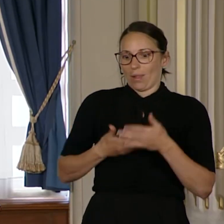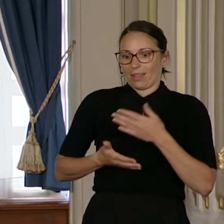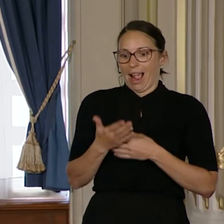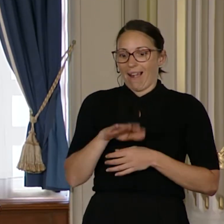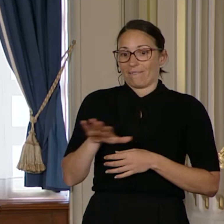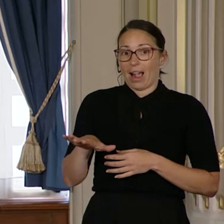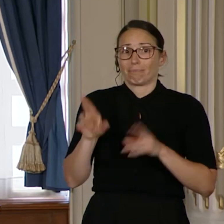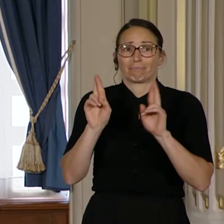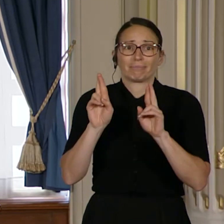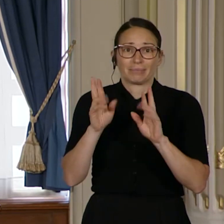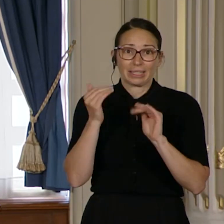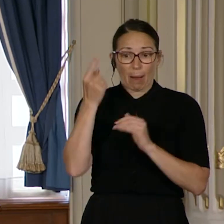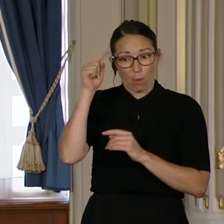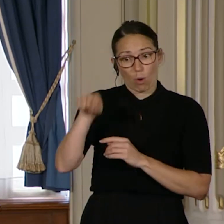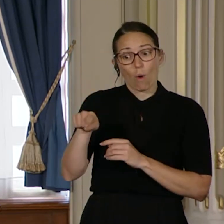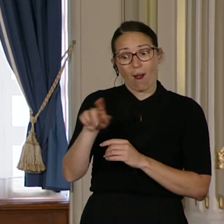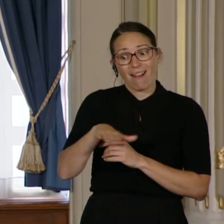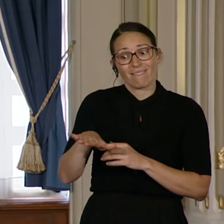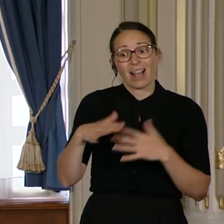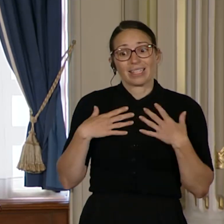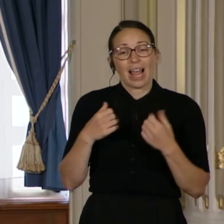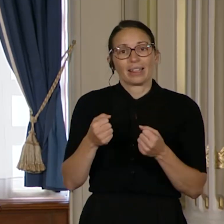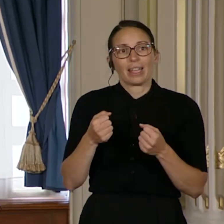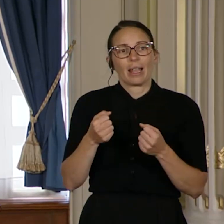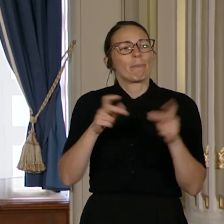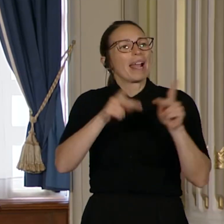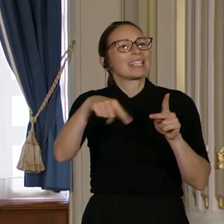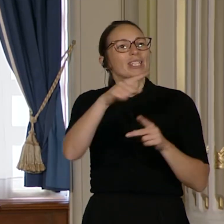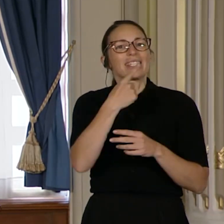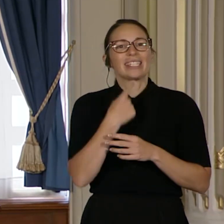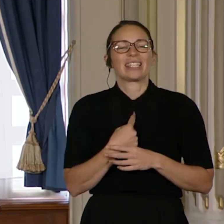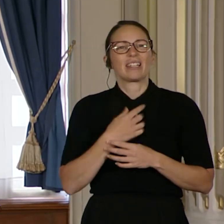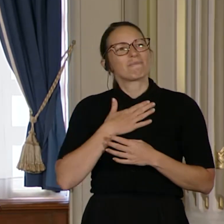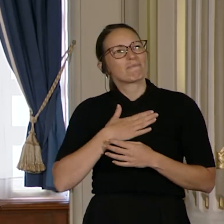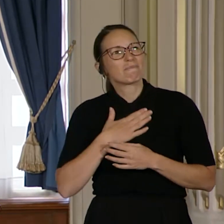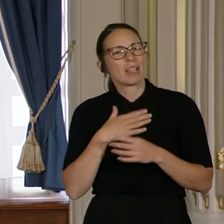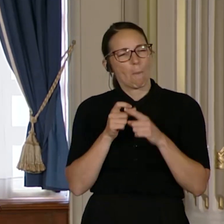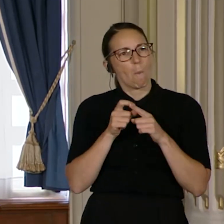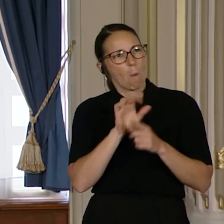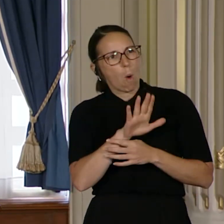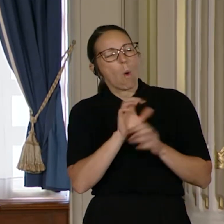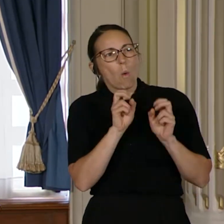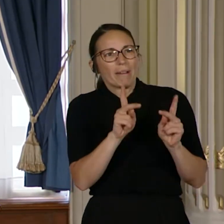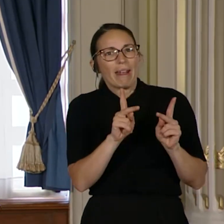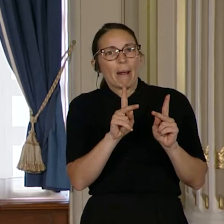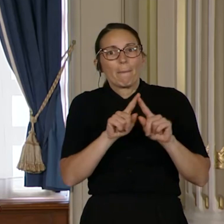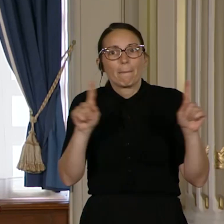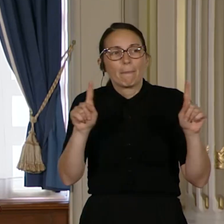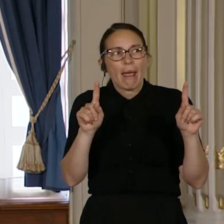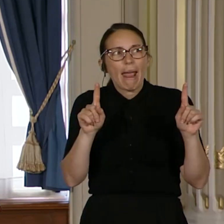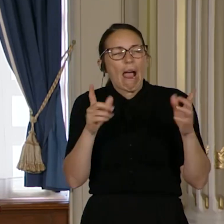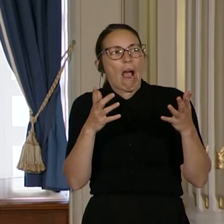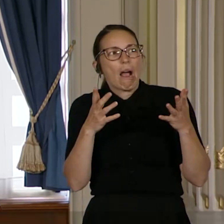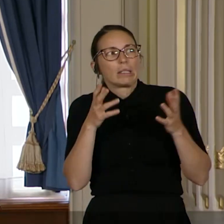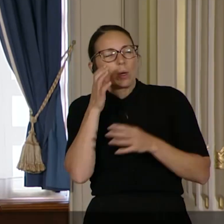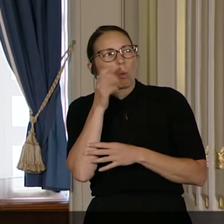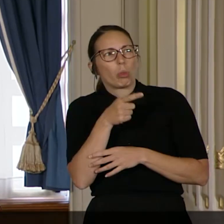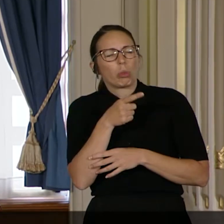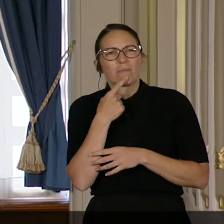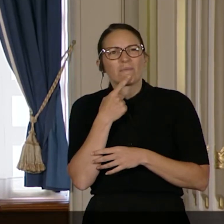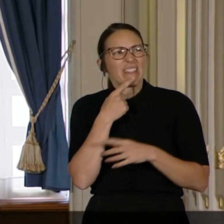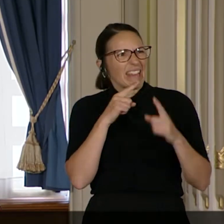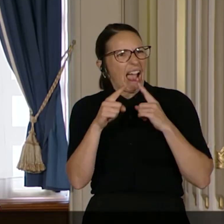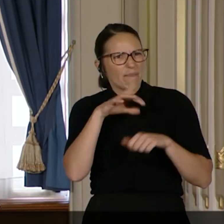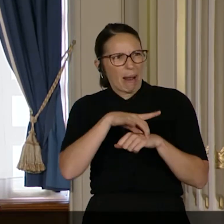santé. Lorsque les gens me disaient, j'appréciais leurs mots, mais j'étais loin de me douter de ce que c'était d'avoir un enfant gravement malade.